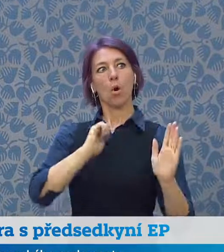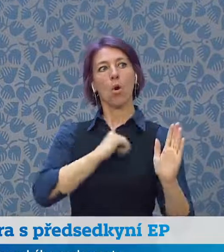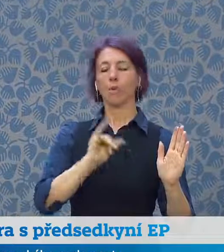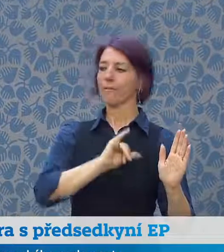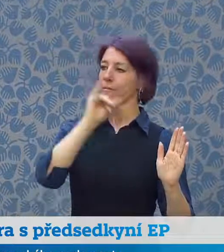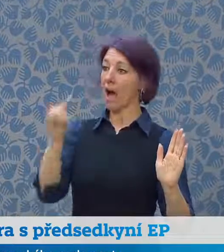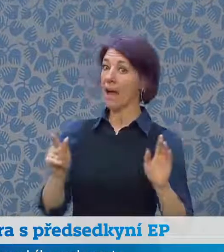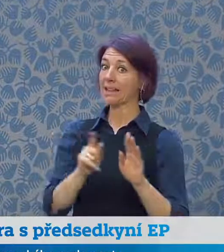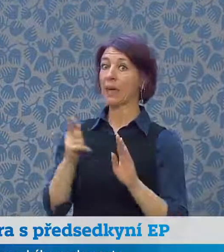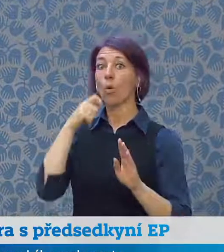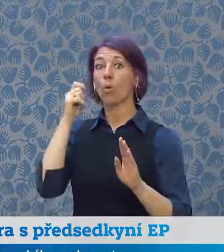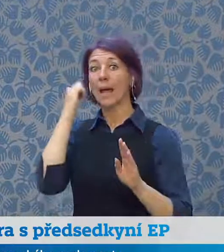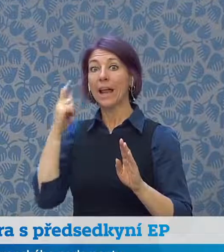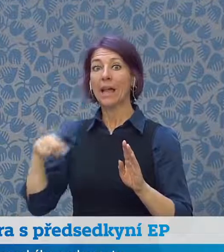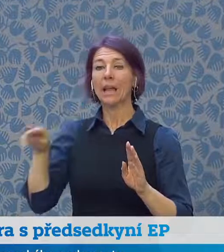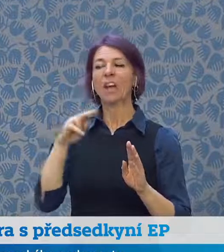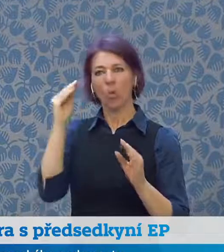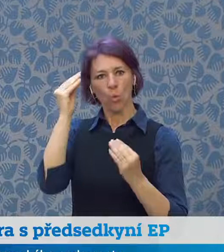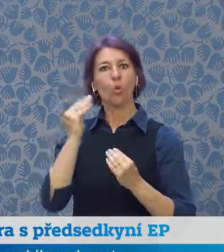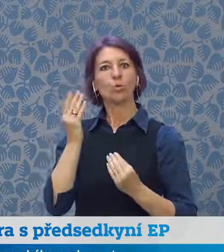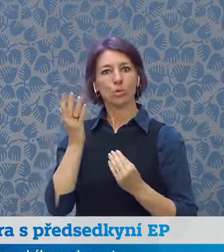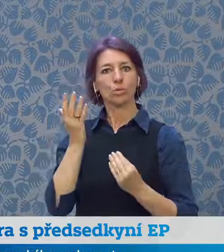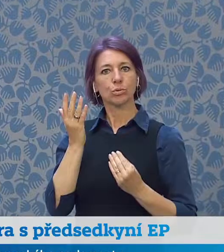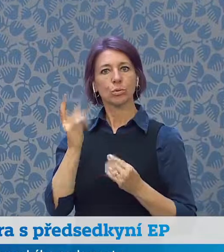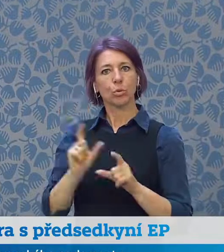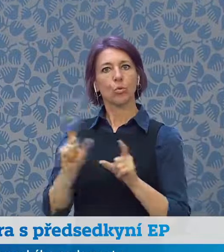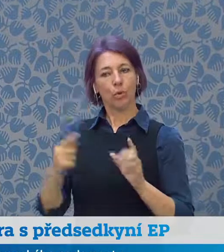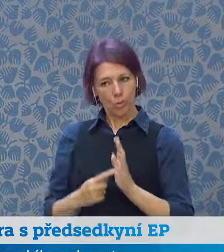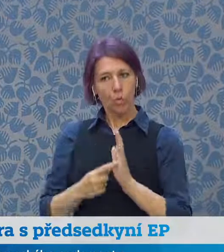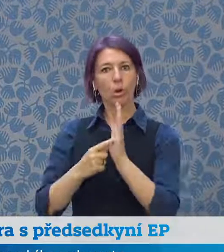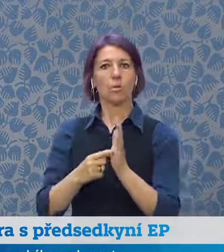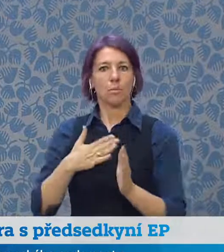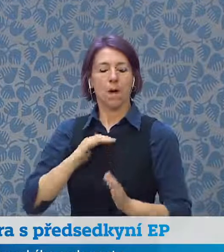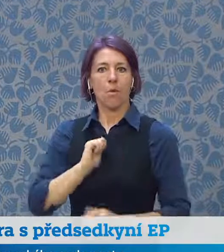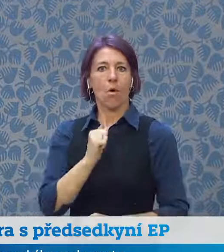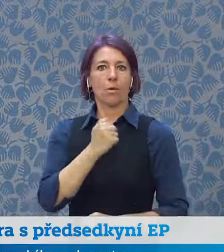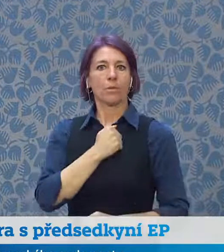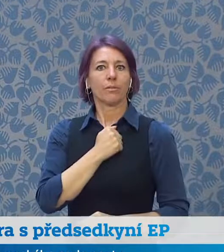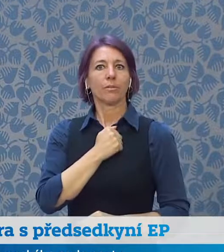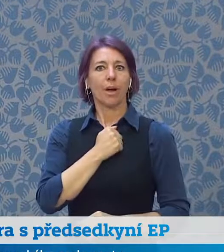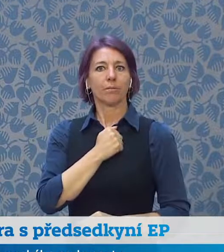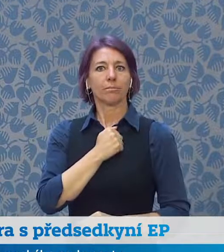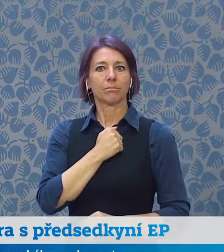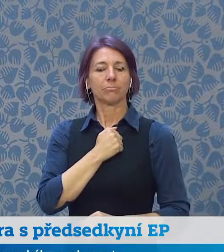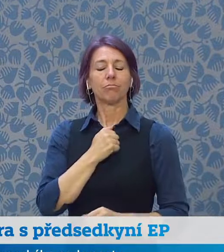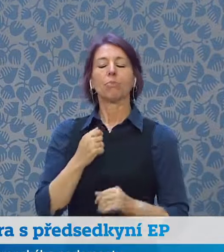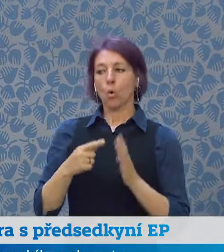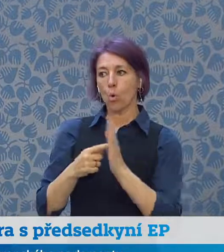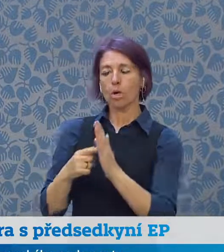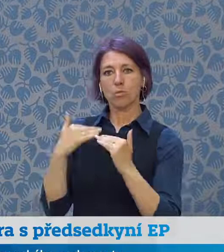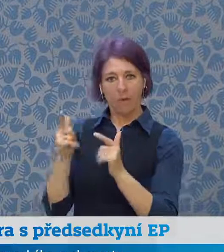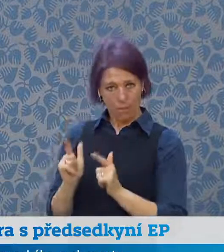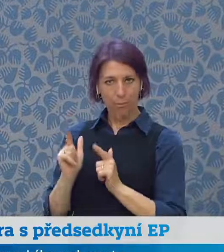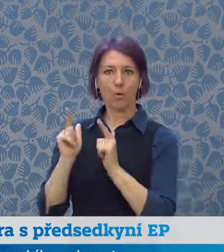Ukrajiny, protože my jim nabízíme cestu a to, jak cestu v tom, aby